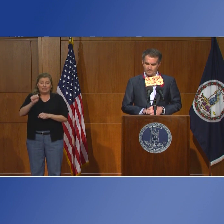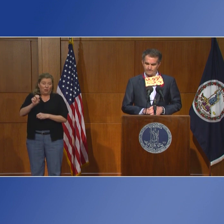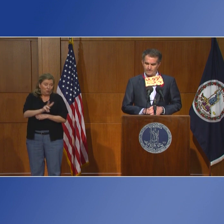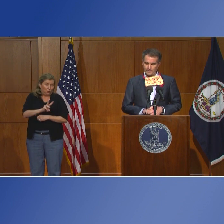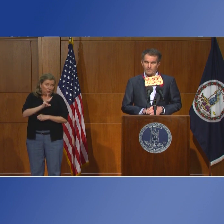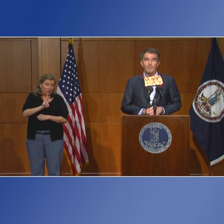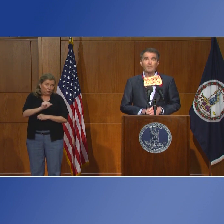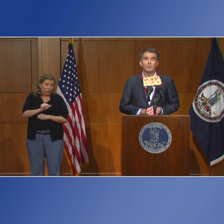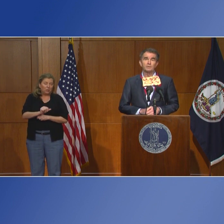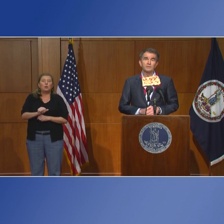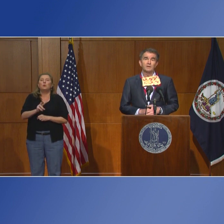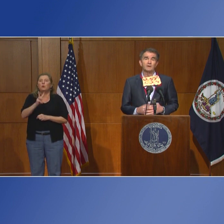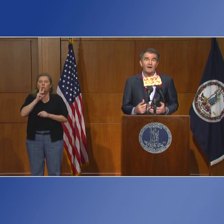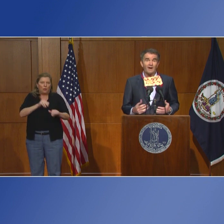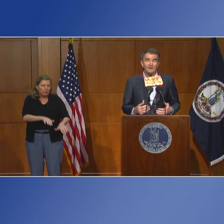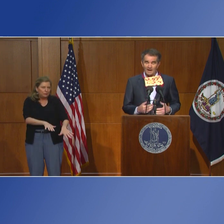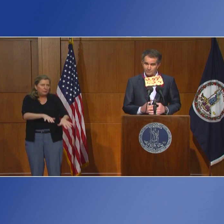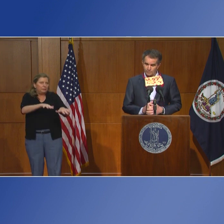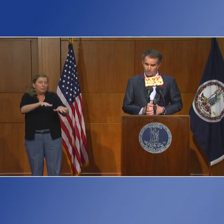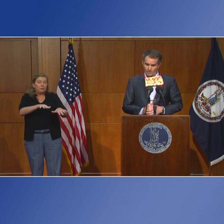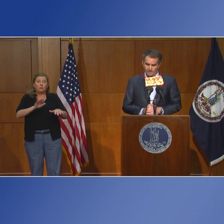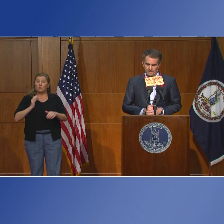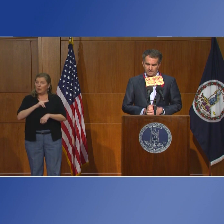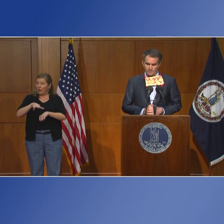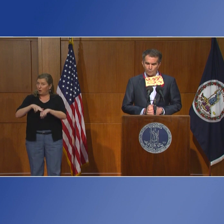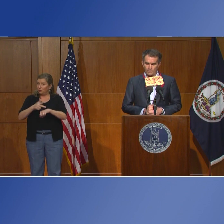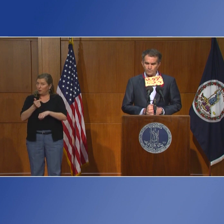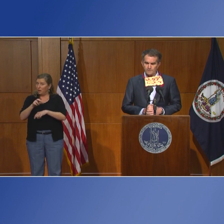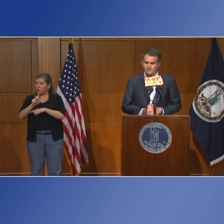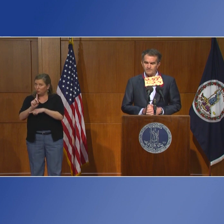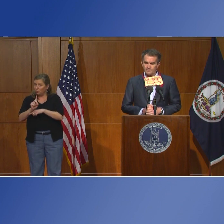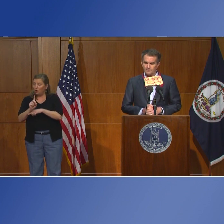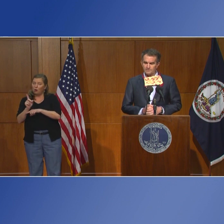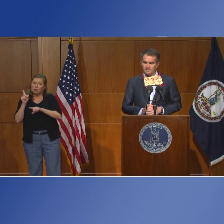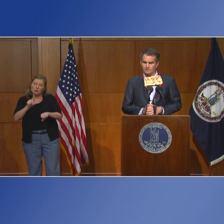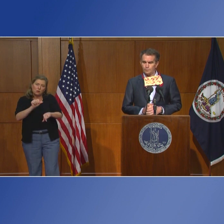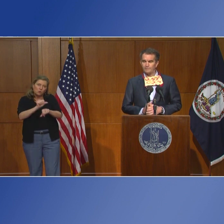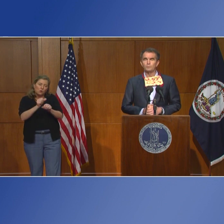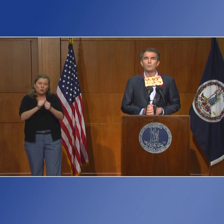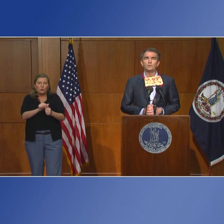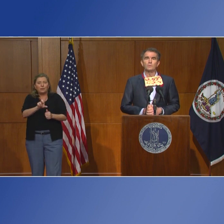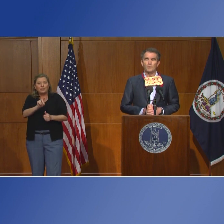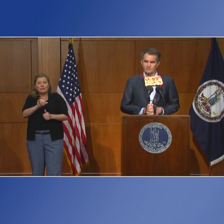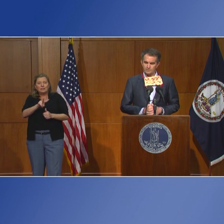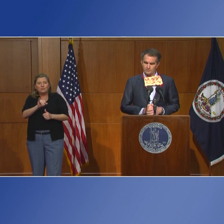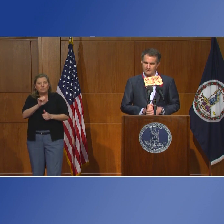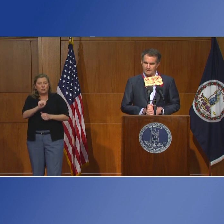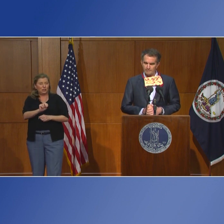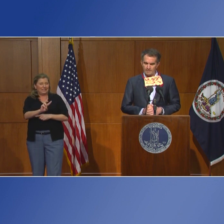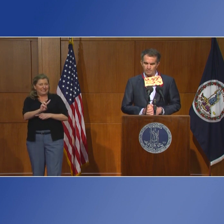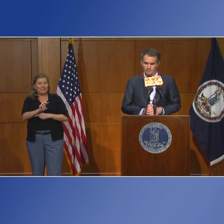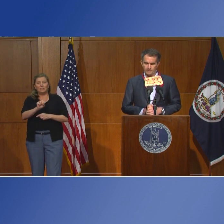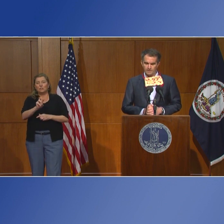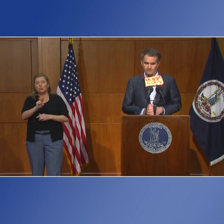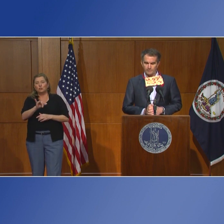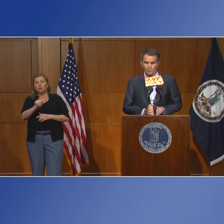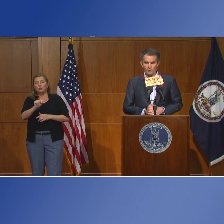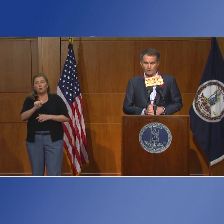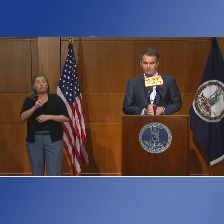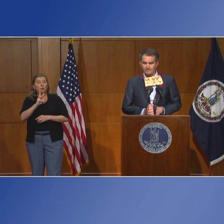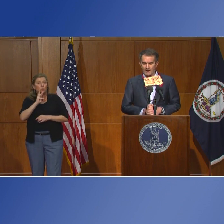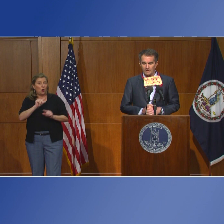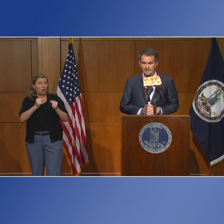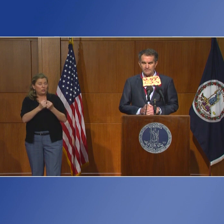suroeste de Virginia y los miembros de nuestra Guardia Nacional trabajaron con los equipos de rescate de la unidad 6